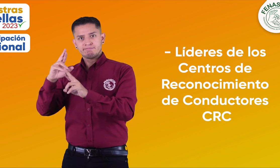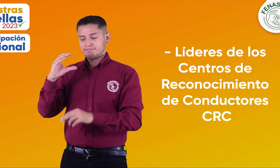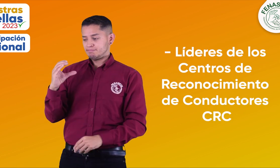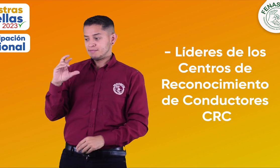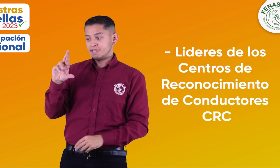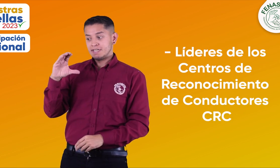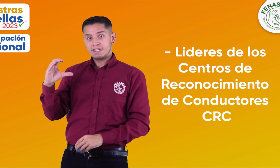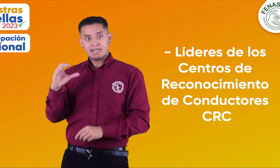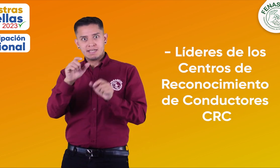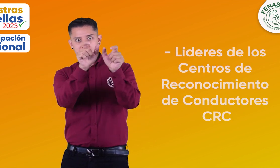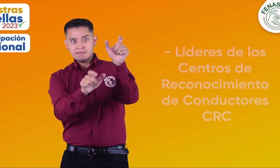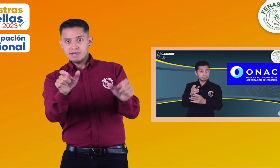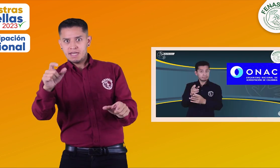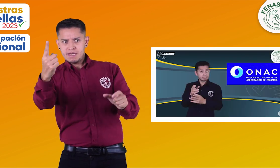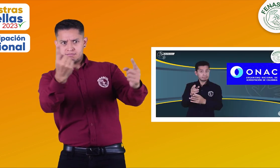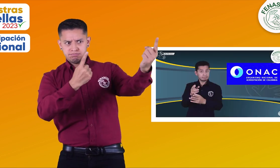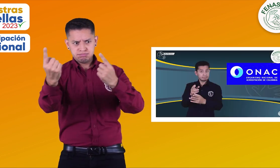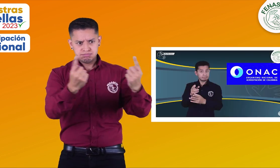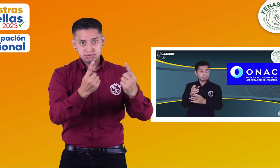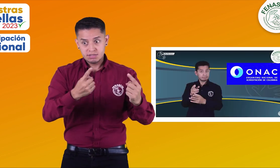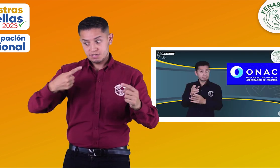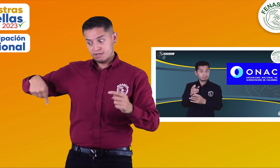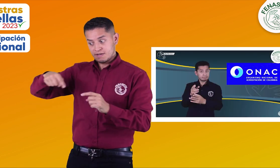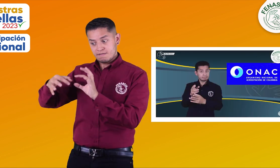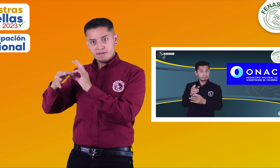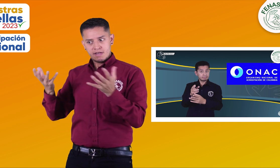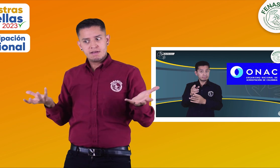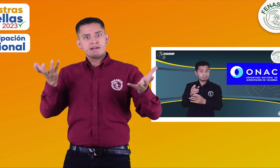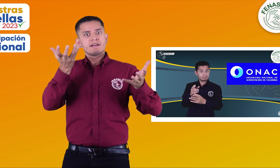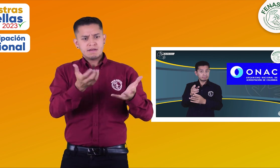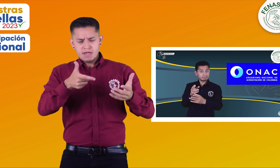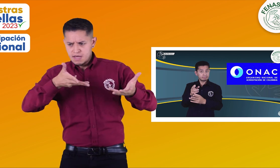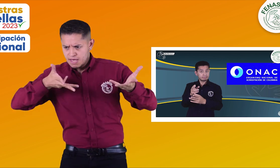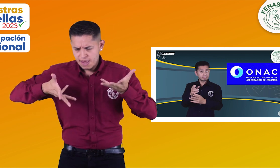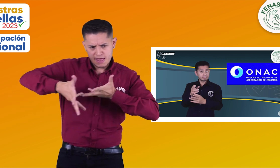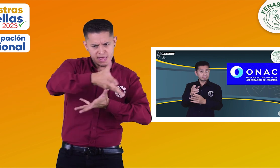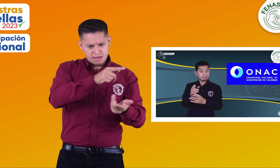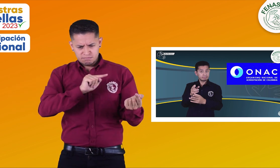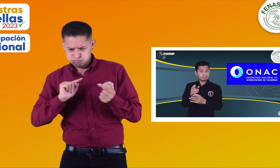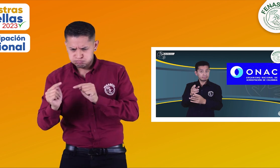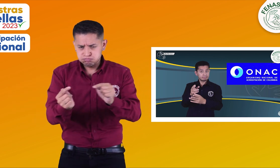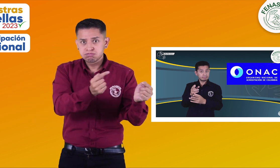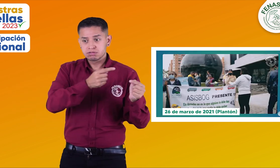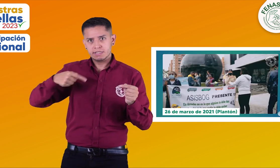ONAC, líderes de los centros de reconocimiento del conductor CRC, entre otros,